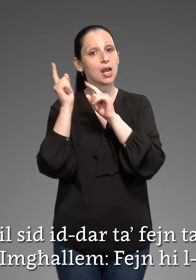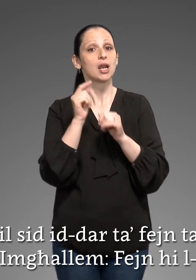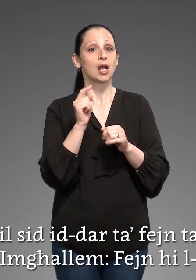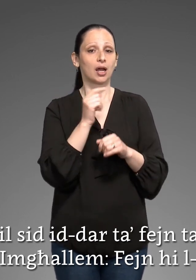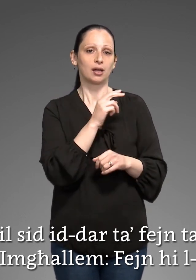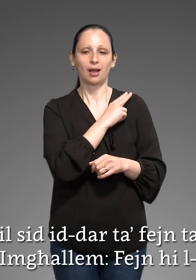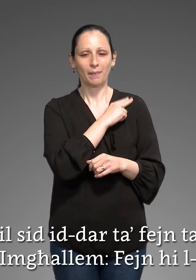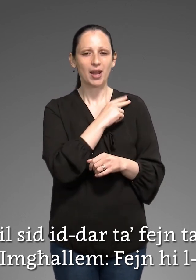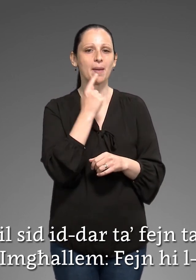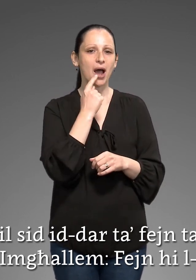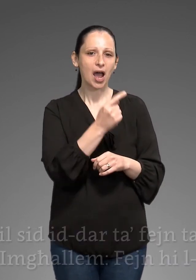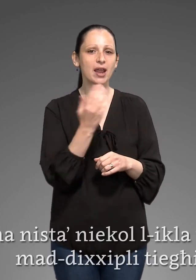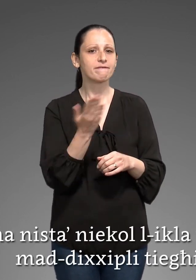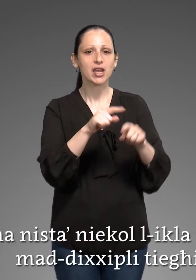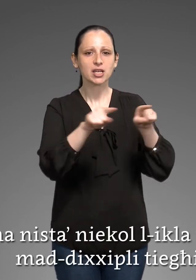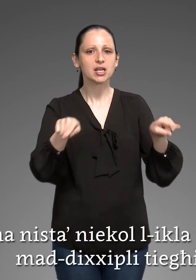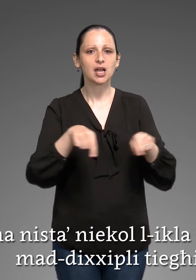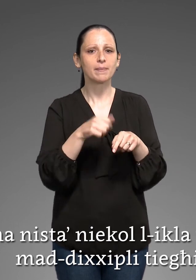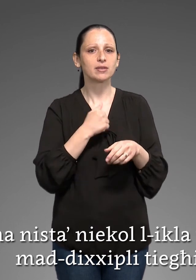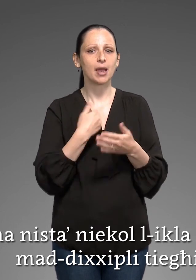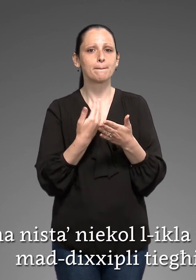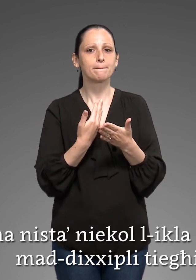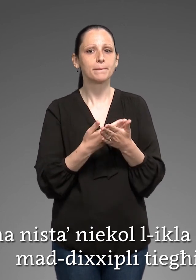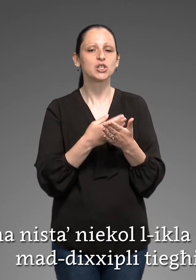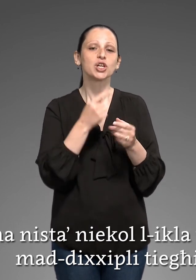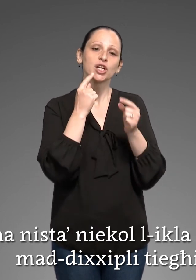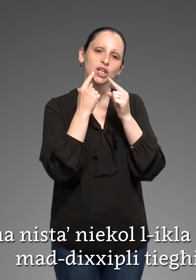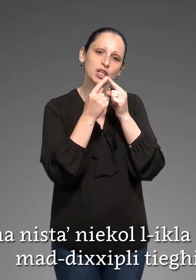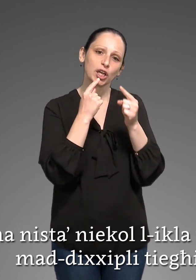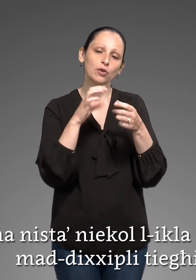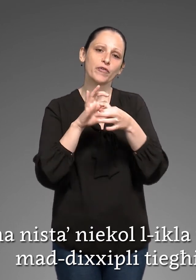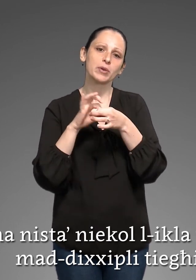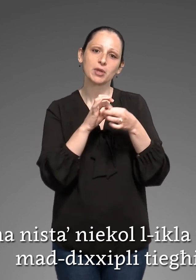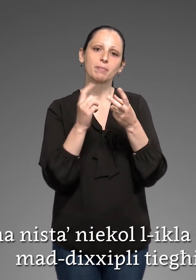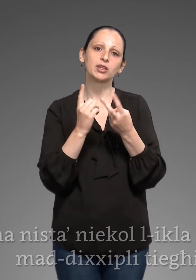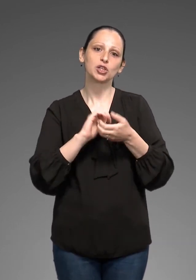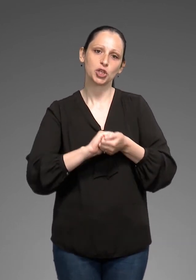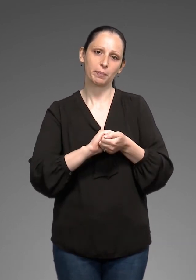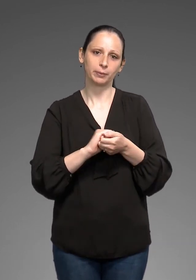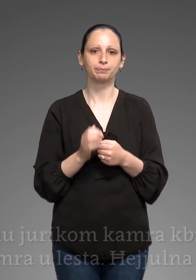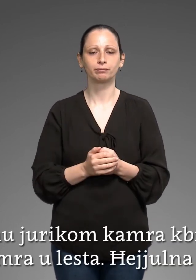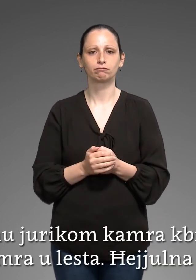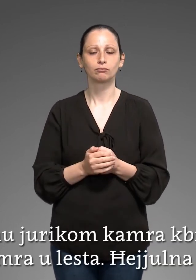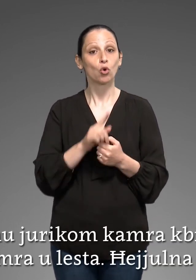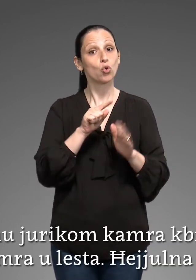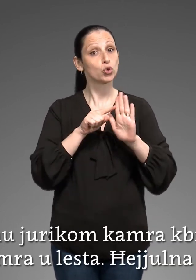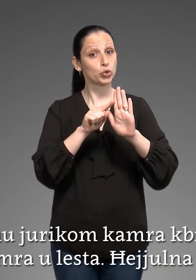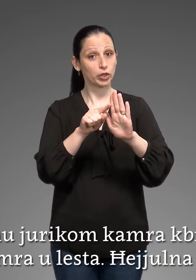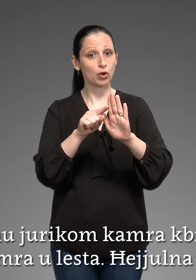Fejn il-kamra tijaj li fijan istani Kollik la tal-eit Maddixi pli tijaj U juriikum kamra gbira